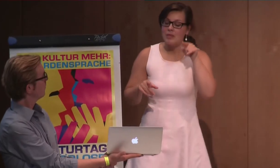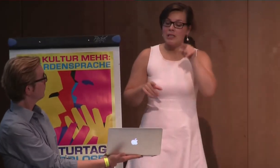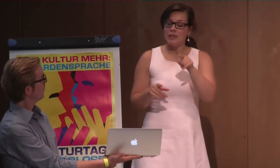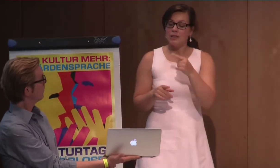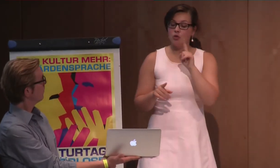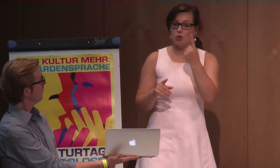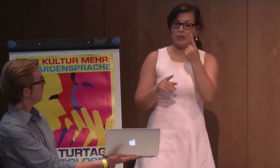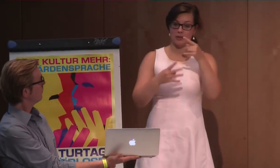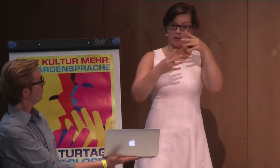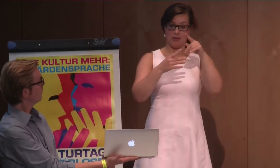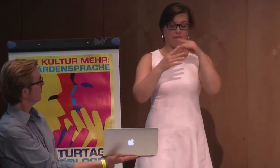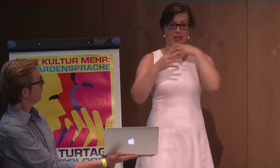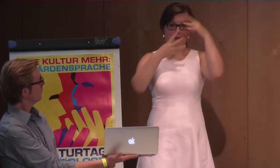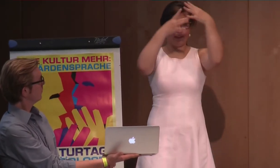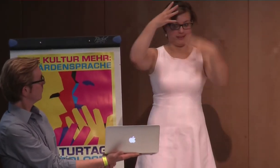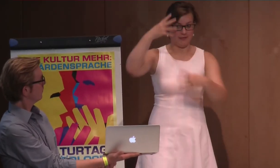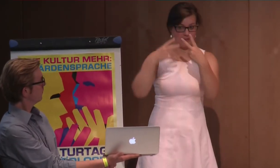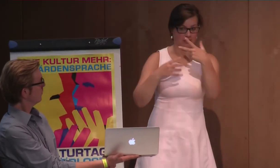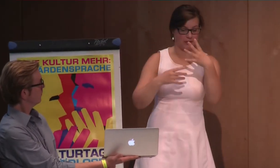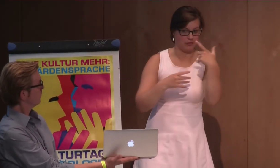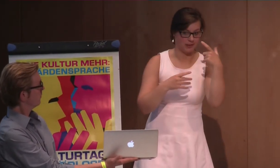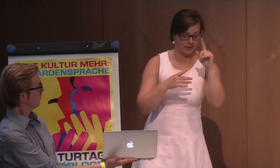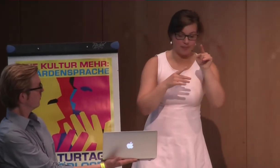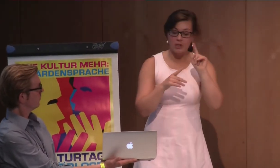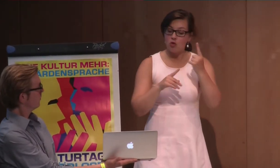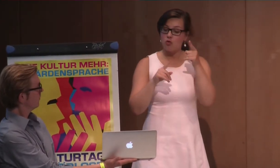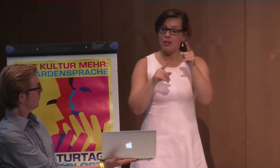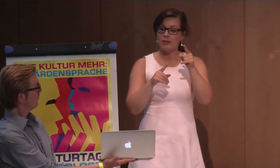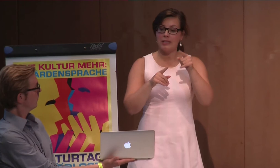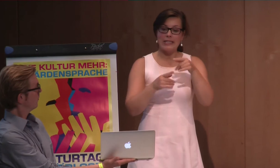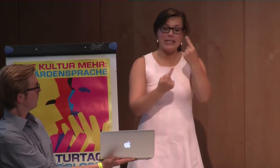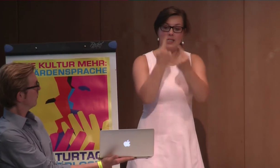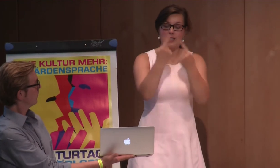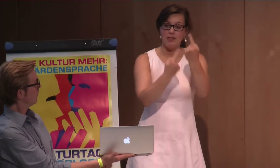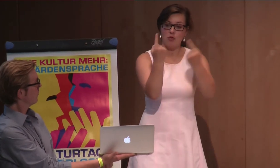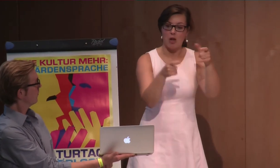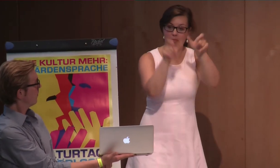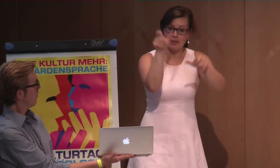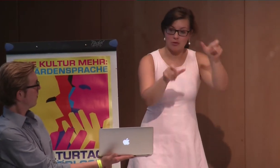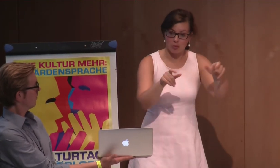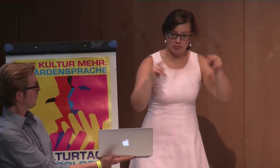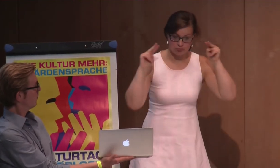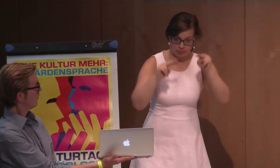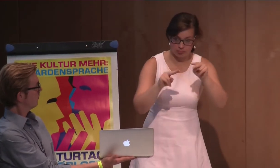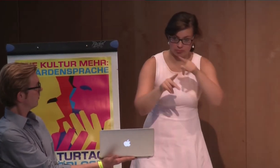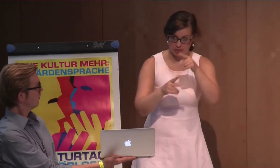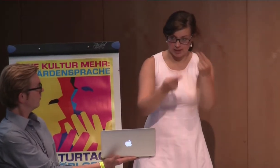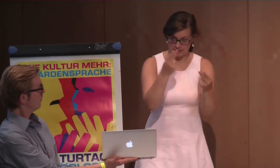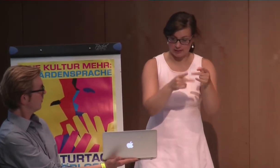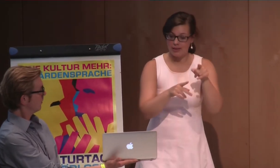Also, da sind viele verschiedene Sachen aufgeführt, also 24 Unterpunkte und es geht darum, eine individuelle